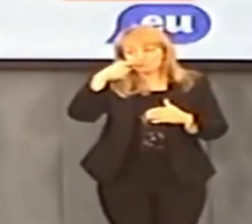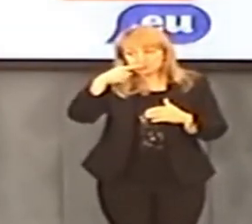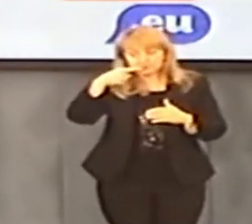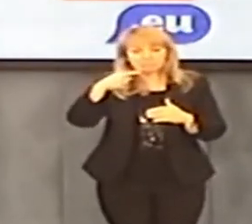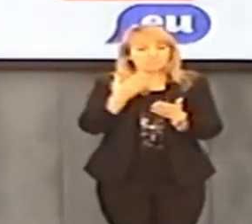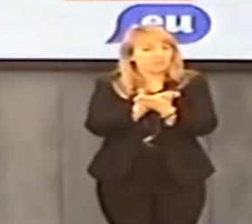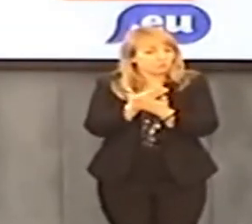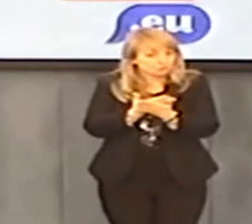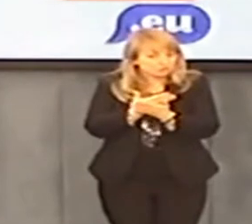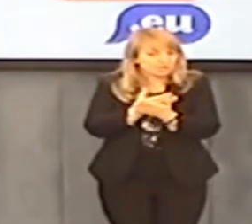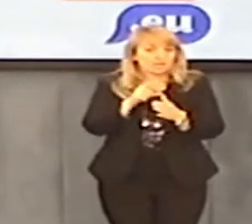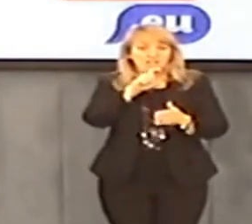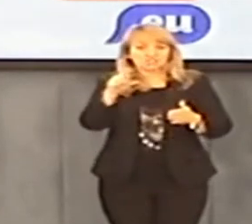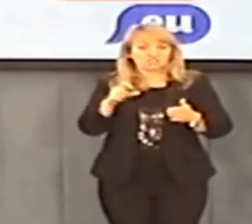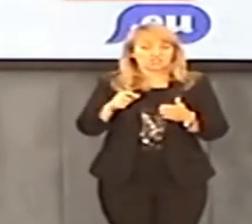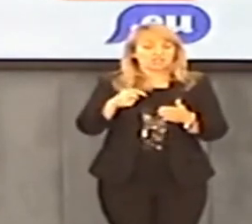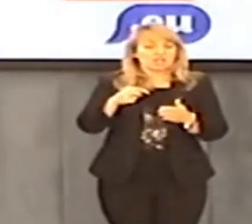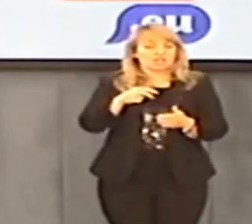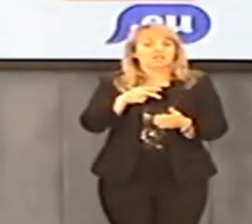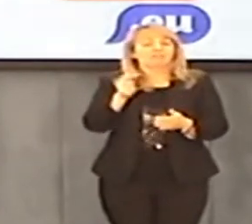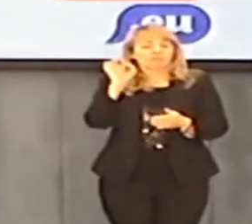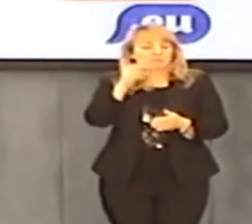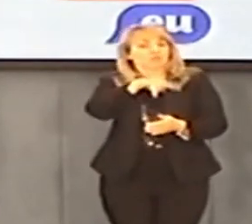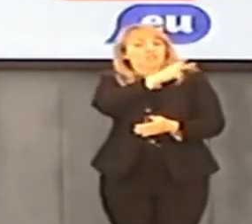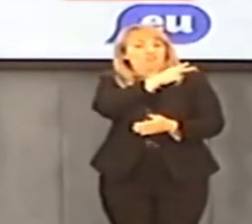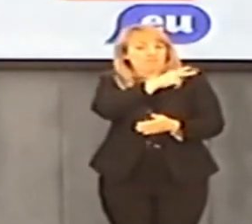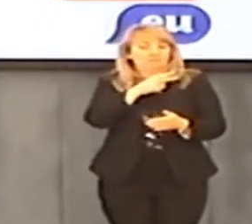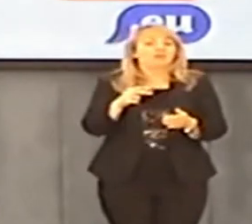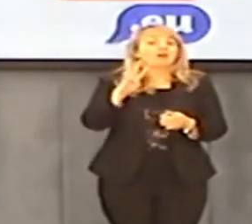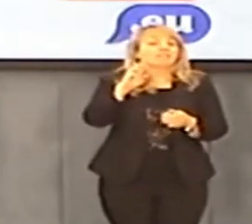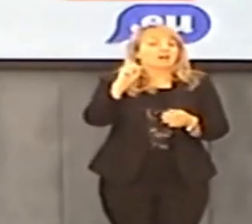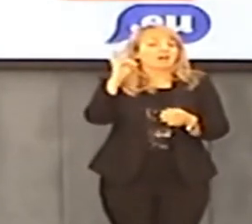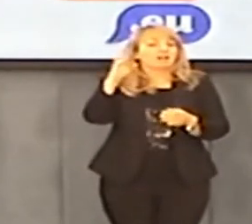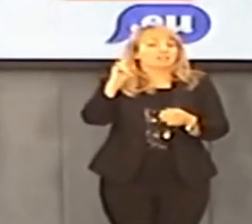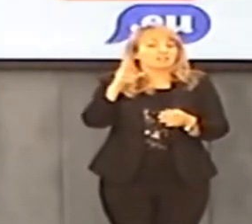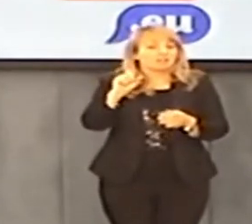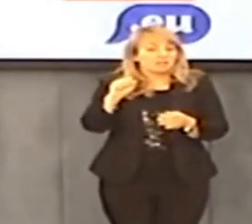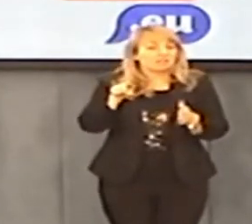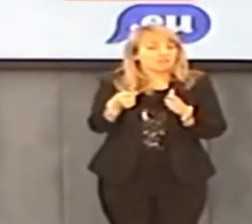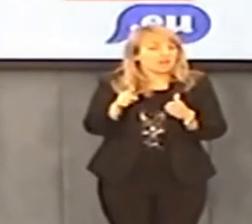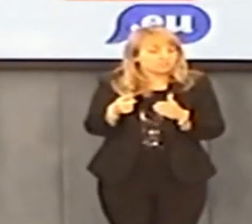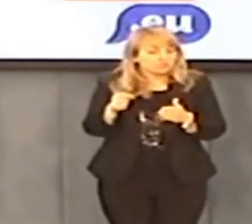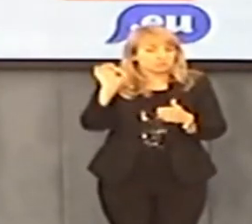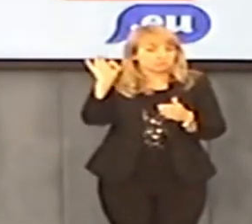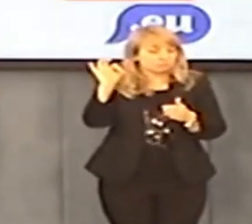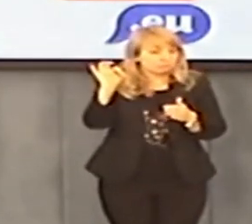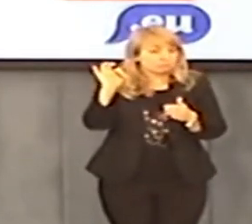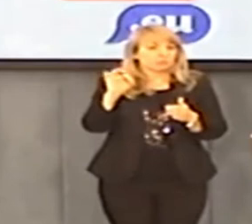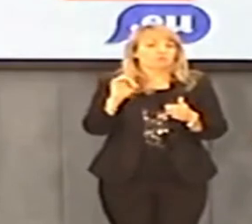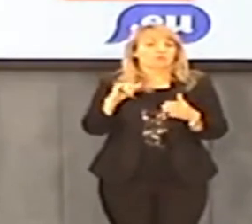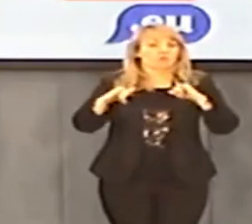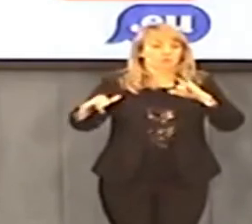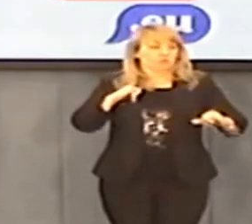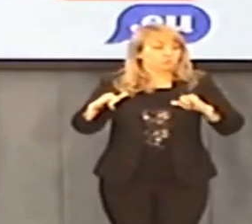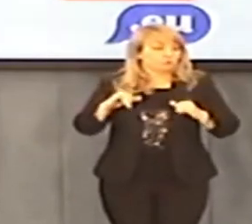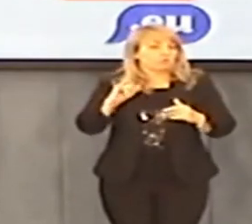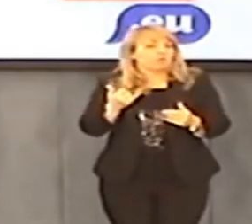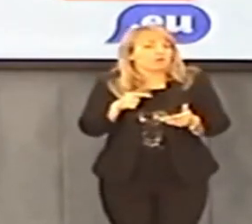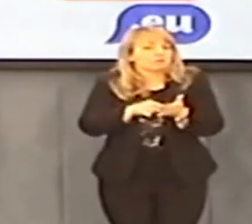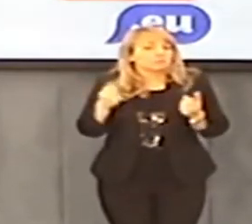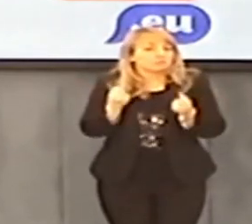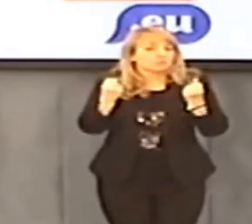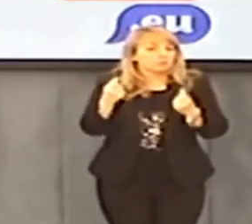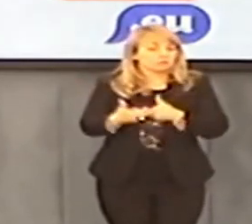oczekujemy od Watykanu, szefa Watykanu, czyli od papieża Franciszka, oczekujemy